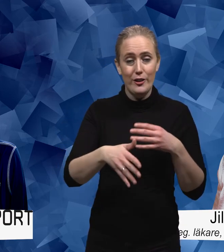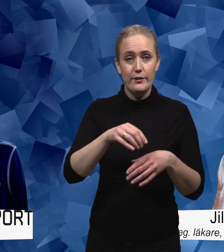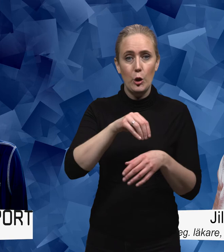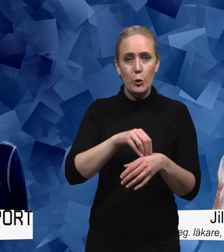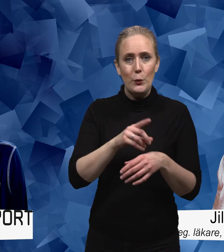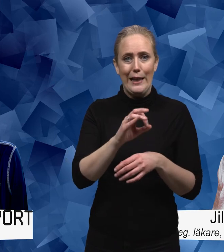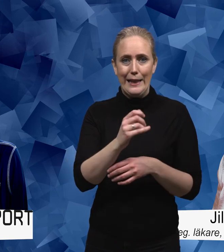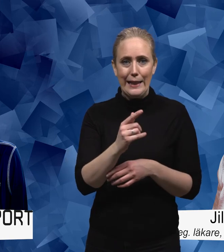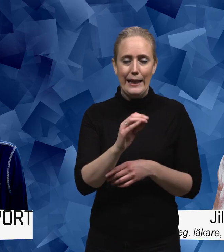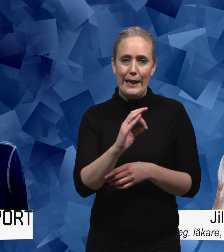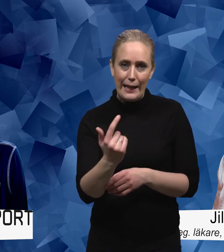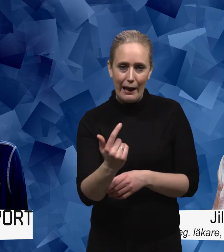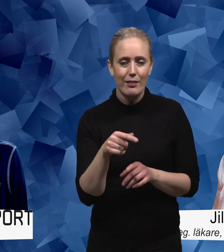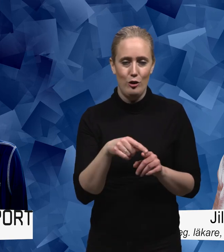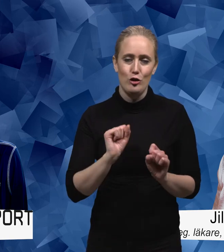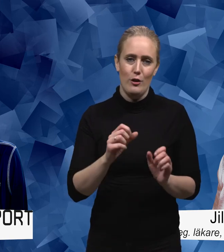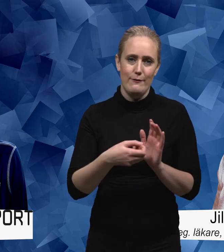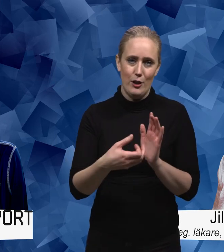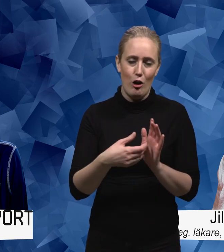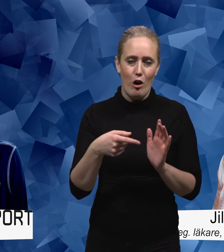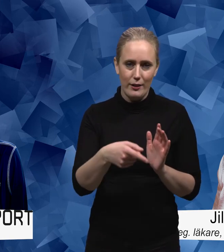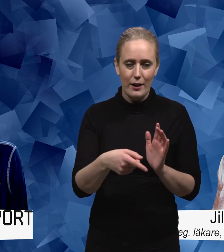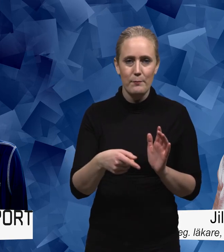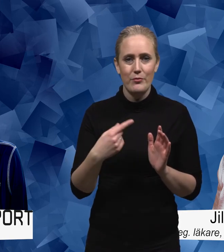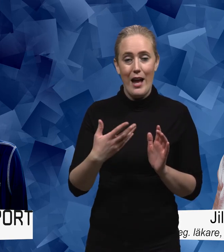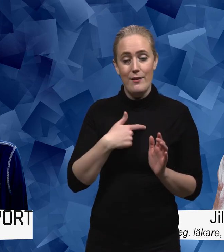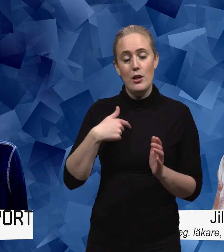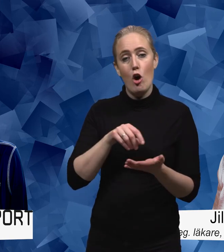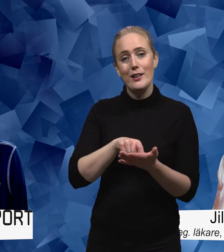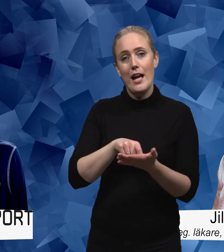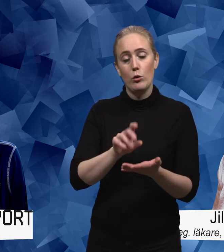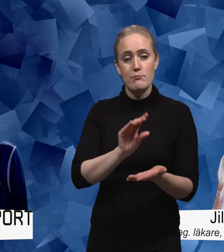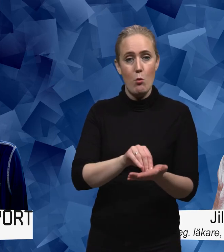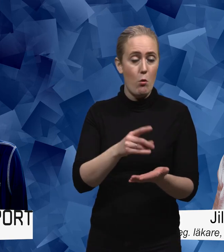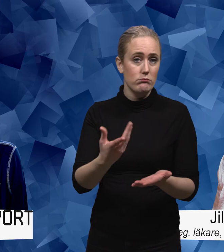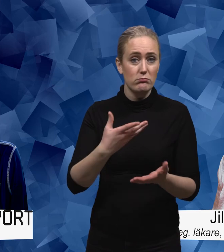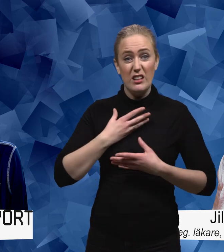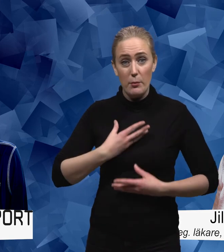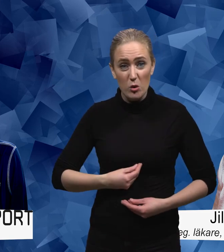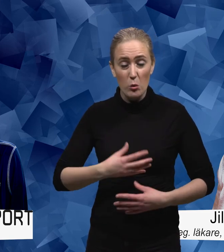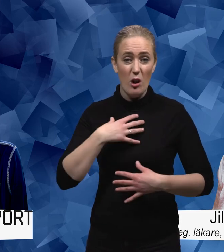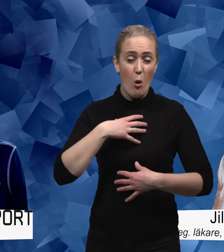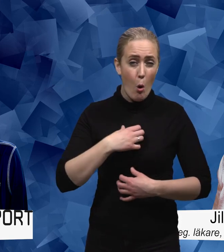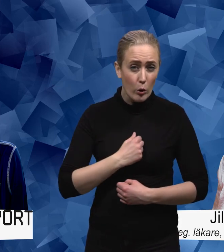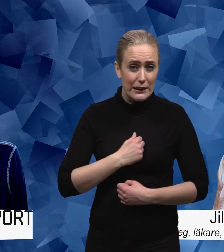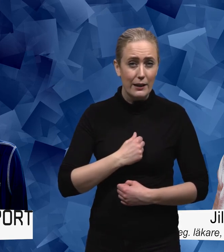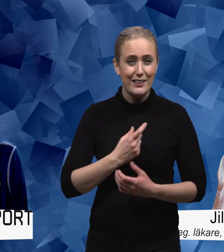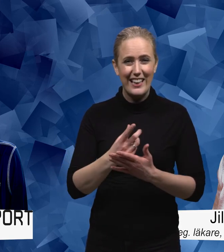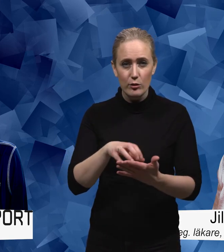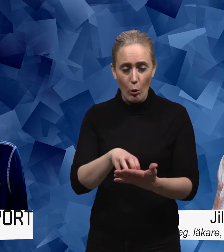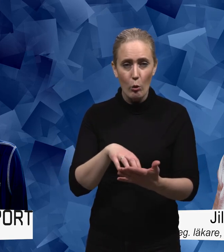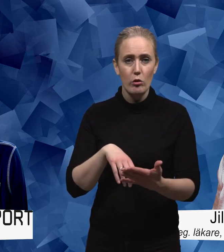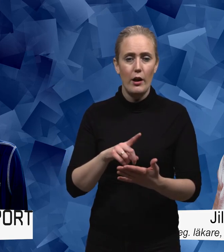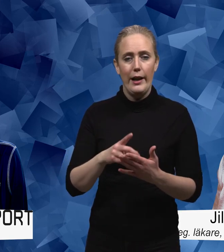sjuklighet och jag ska förklara det det är ju när vi sätter diagnoser och det finns sjukdomar som depression ångesttillstånd